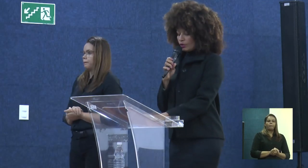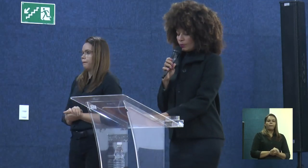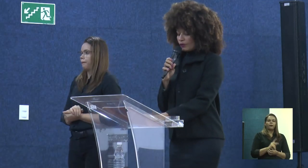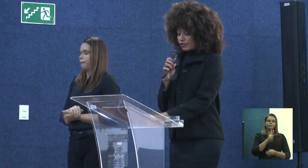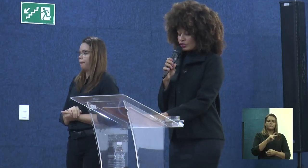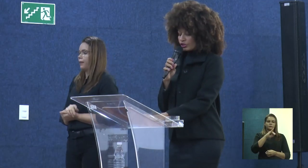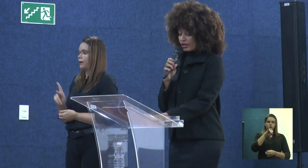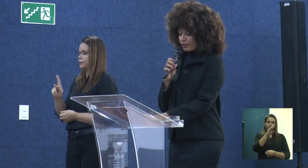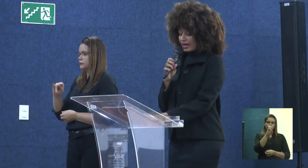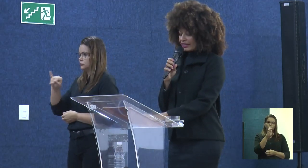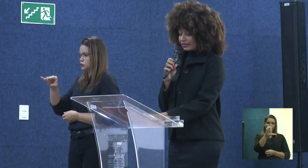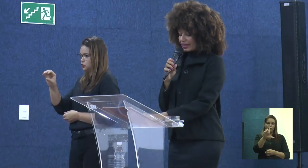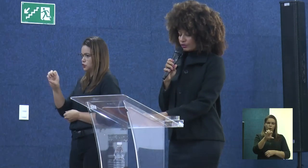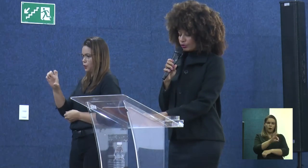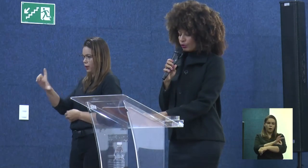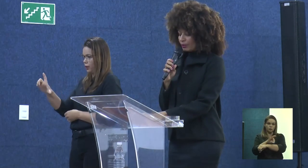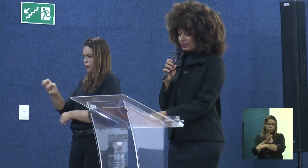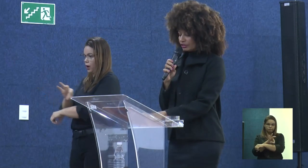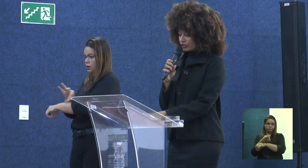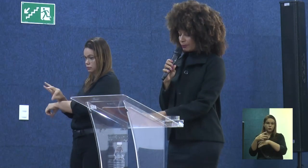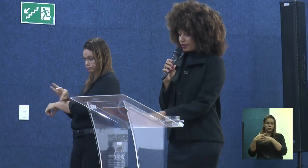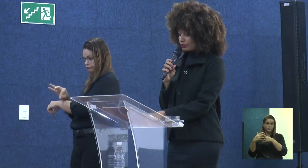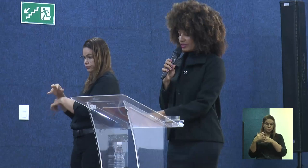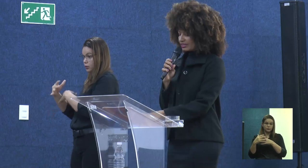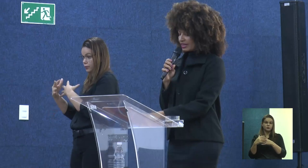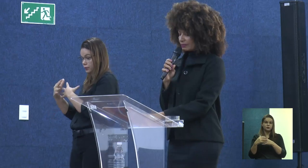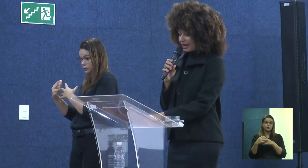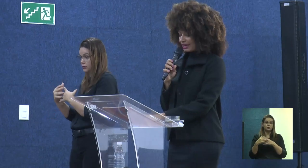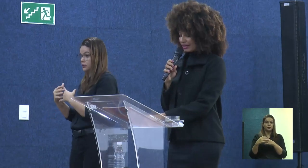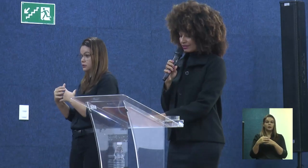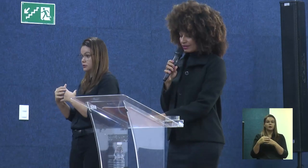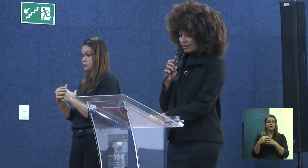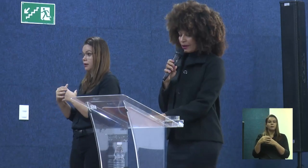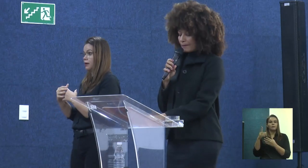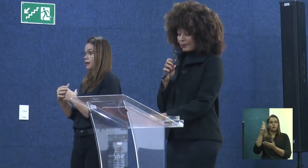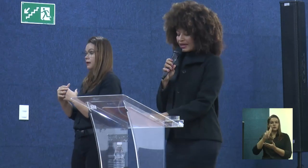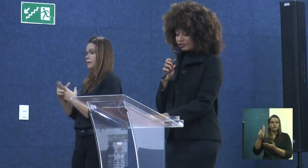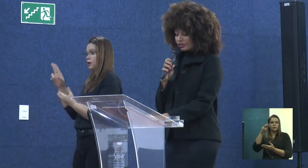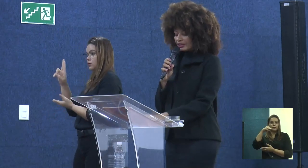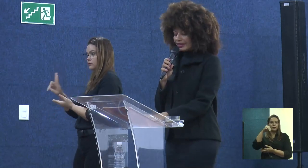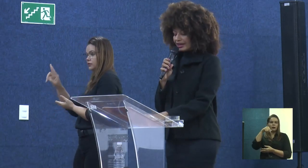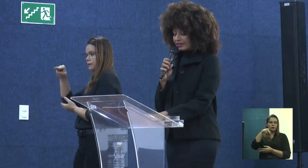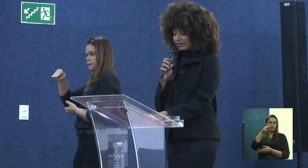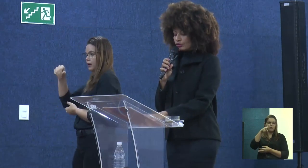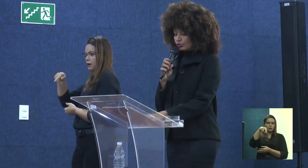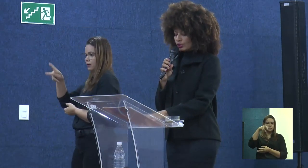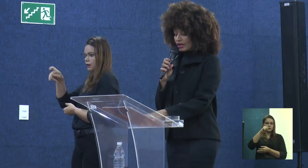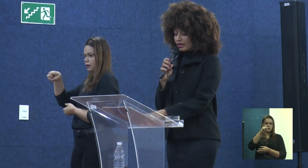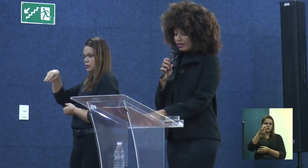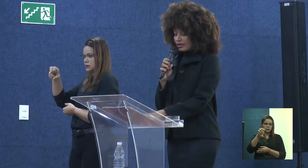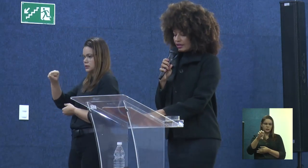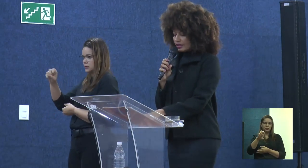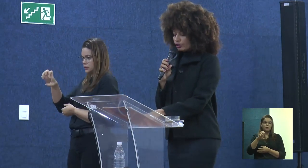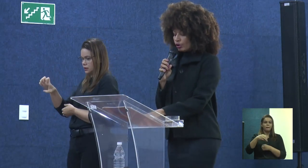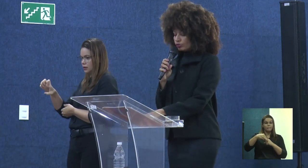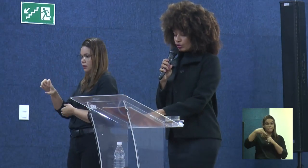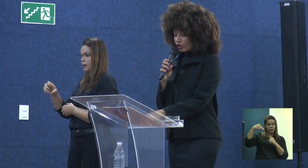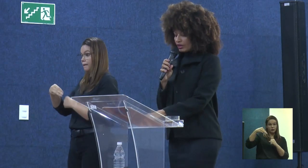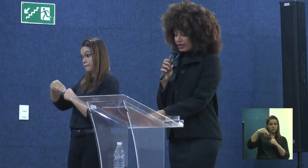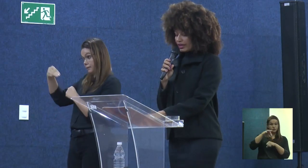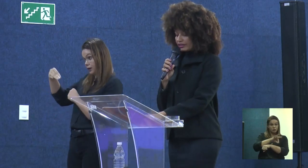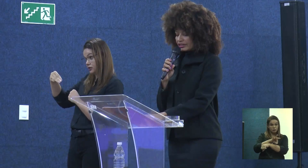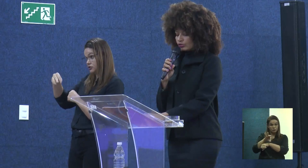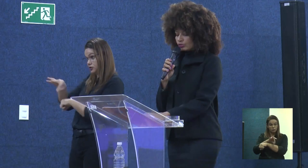O professor Joel é arquiteto e urbanista pela Universidade Mackenzie, mestre em arquitetura e